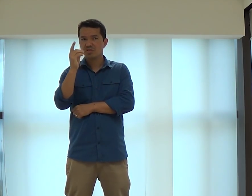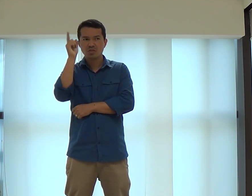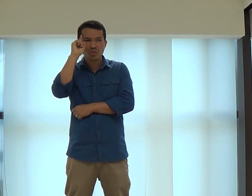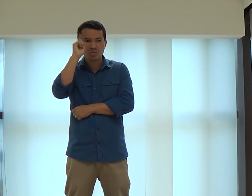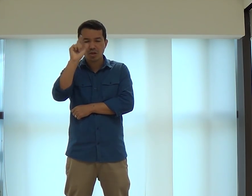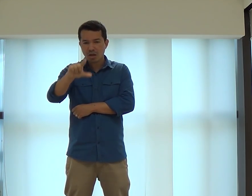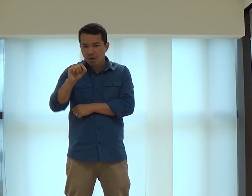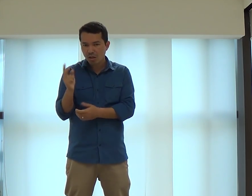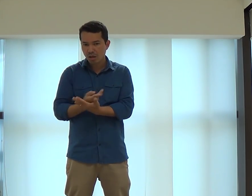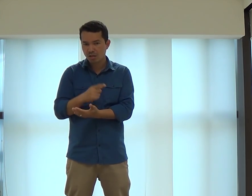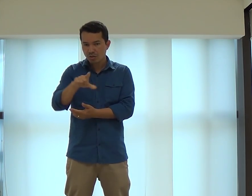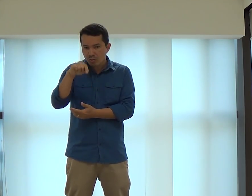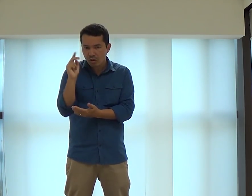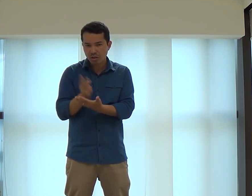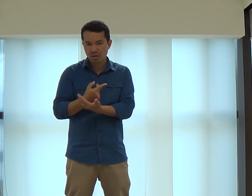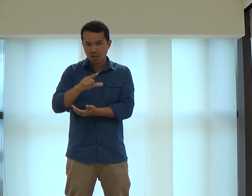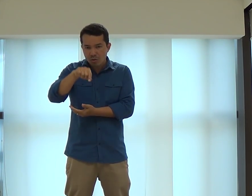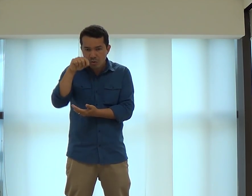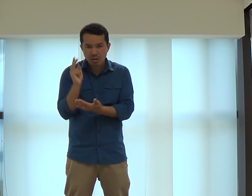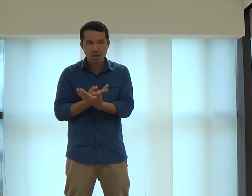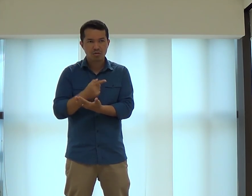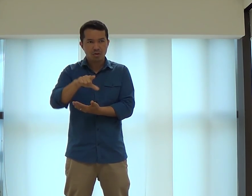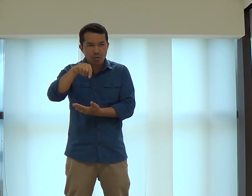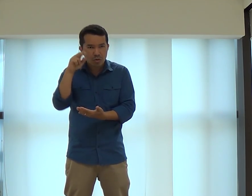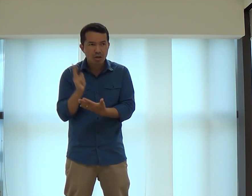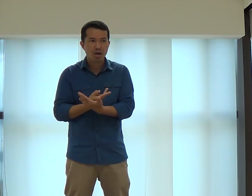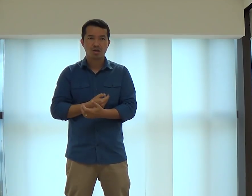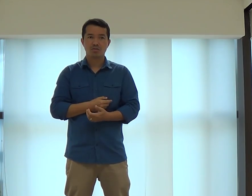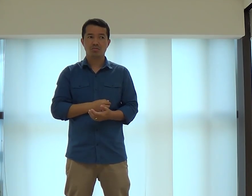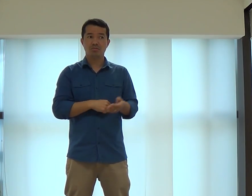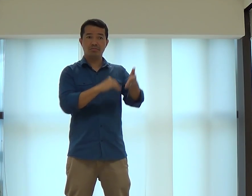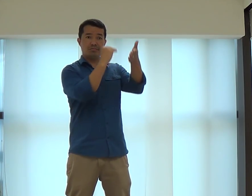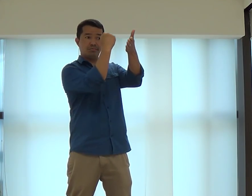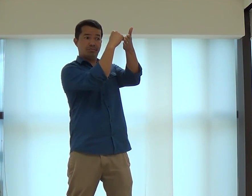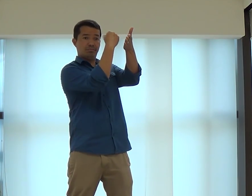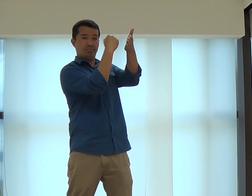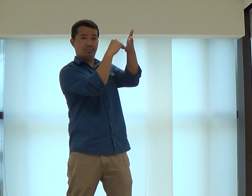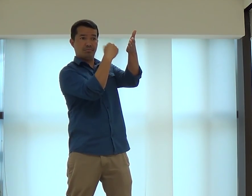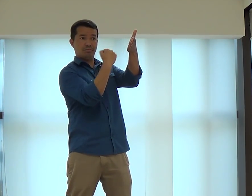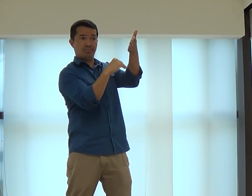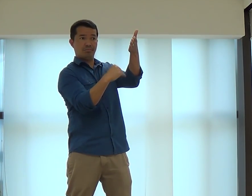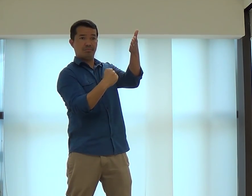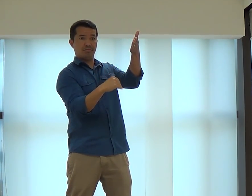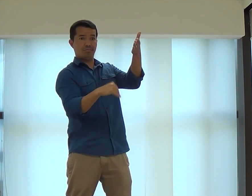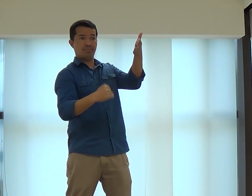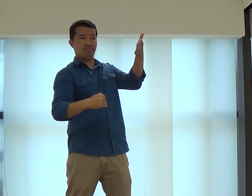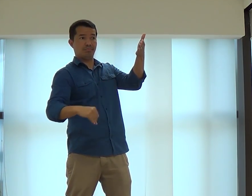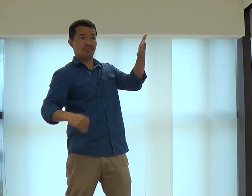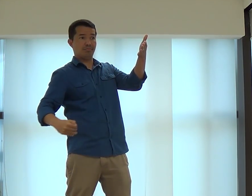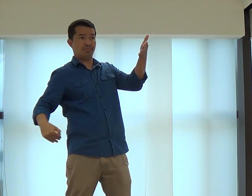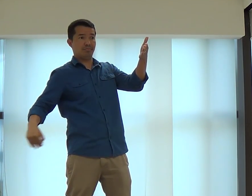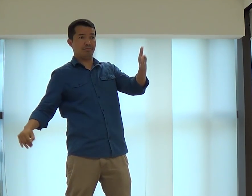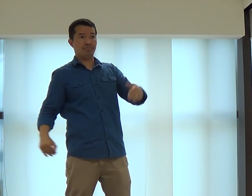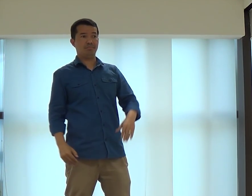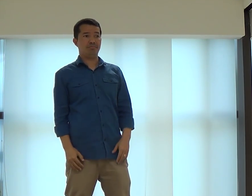a escolha certa. Ou todo dia você tem feito só escolhas erradas e erradas e erradas. Tudo vai estar à vontade ali.